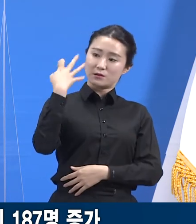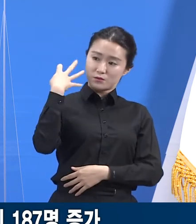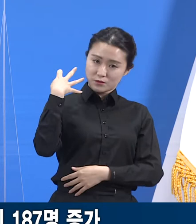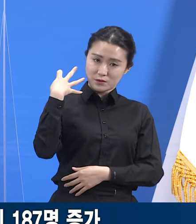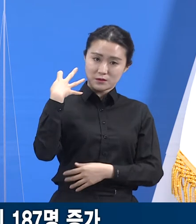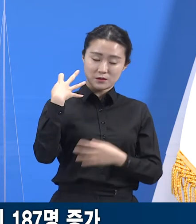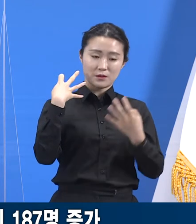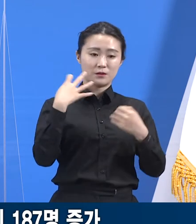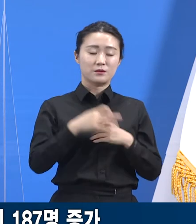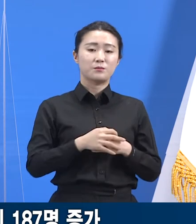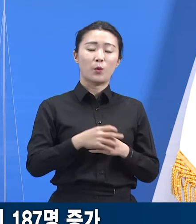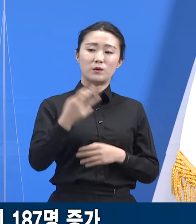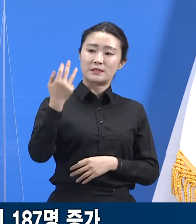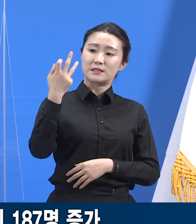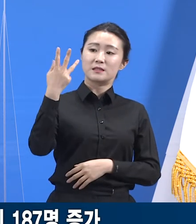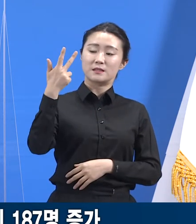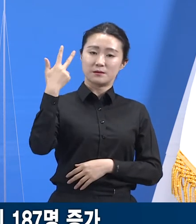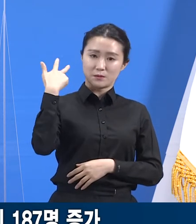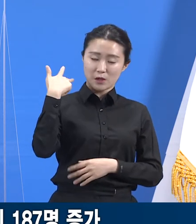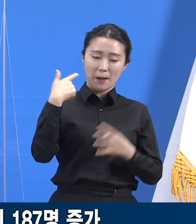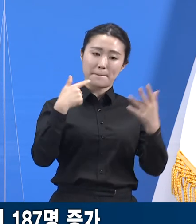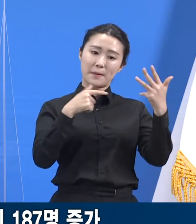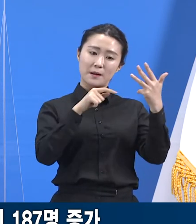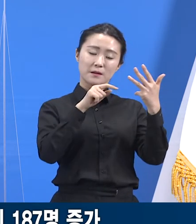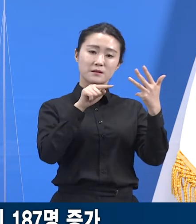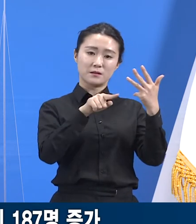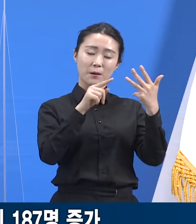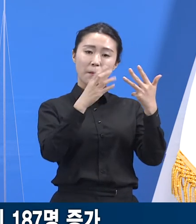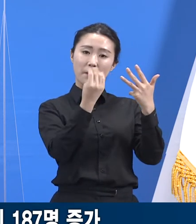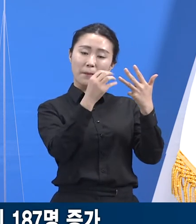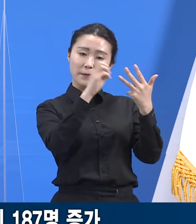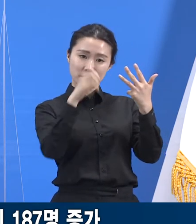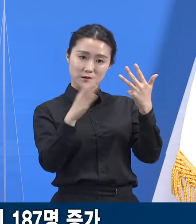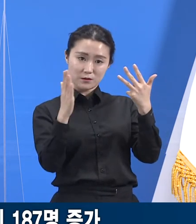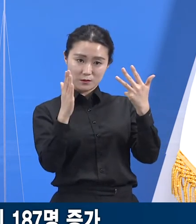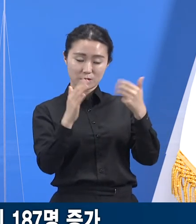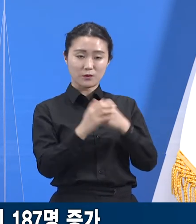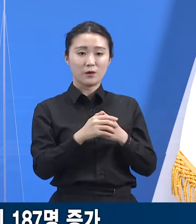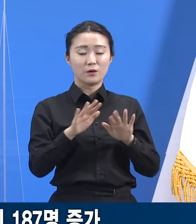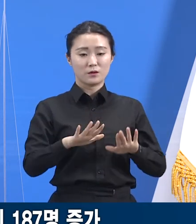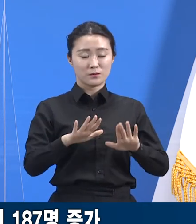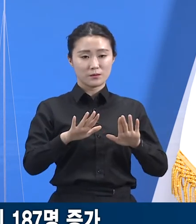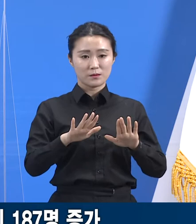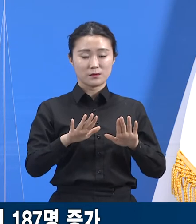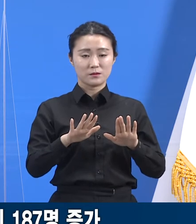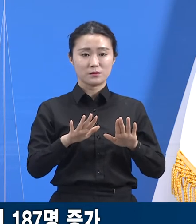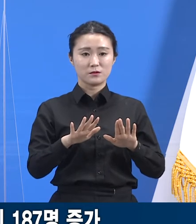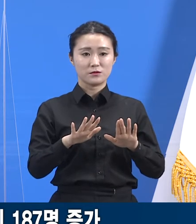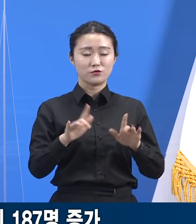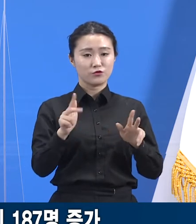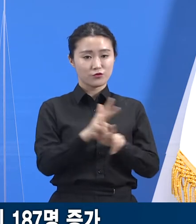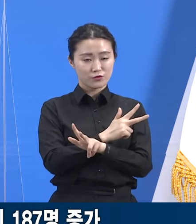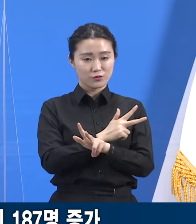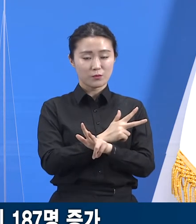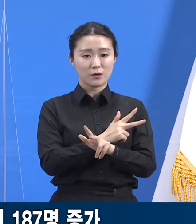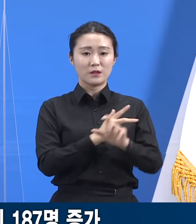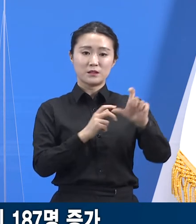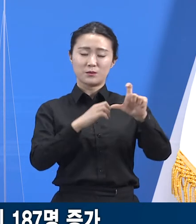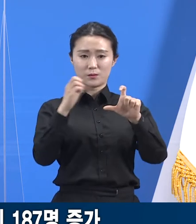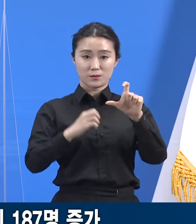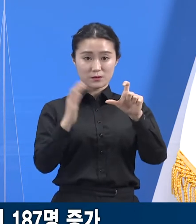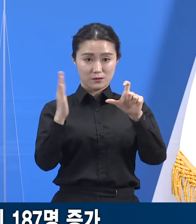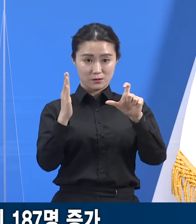% 수준이었고, 금주는 나흘 동안 15.0%까지 상승했습니다. 도는 증가